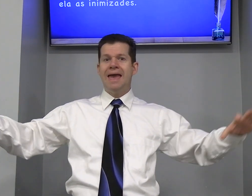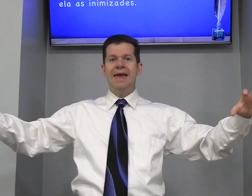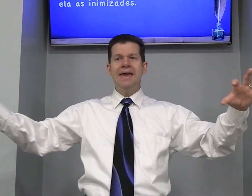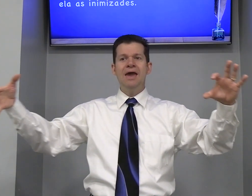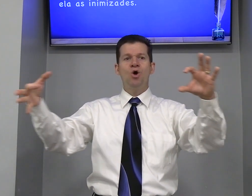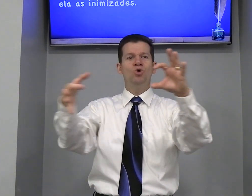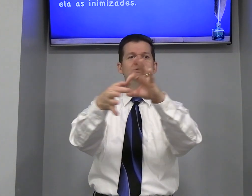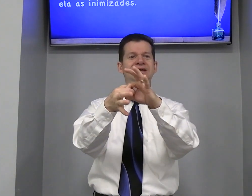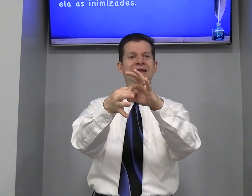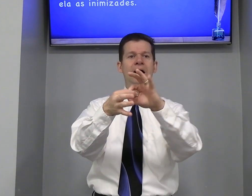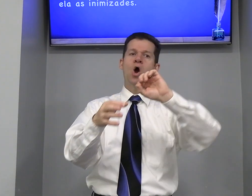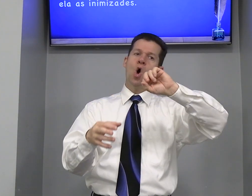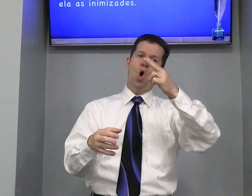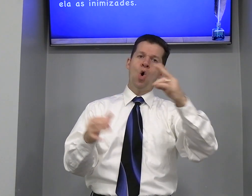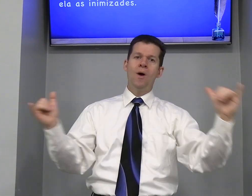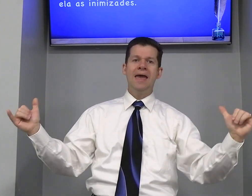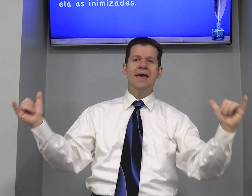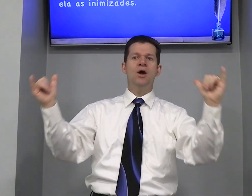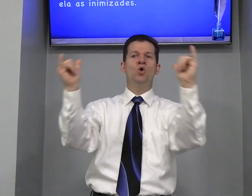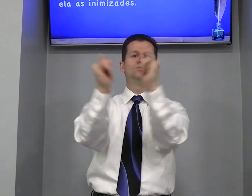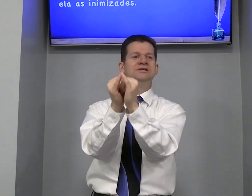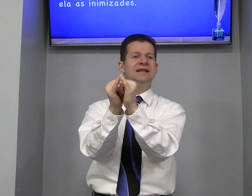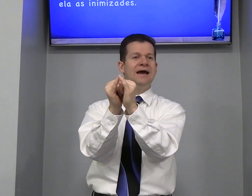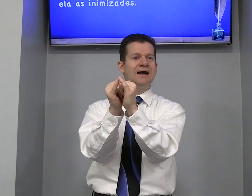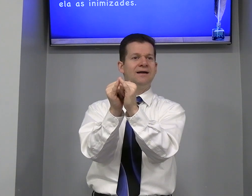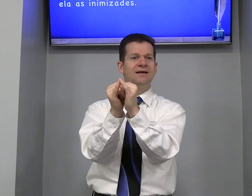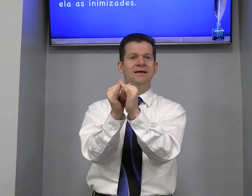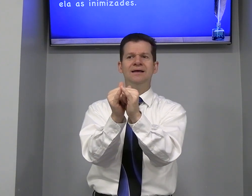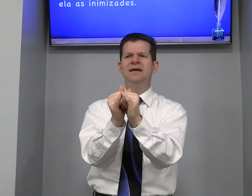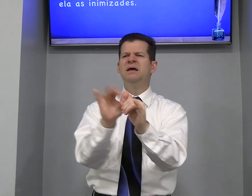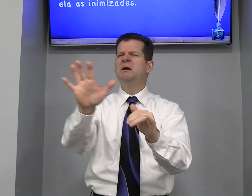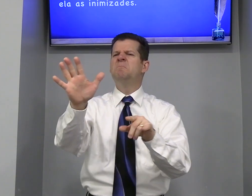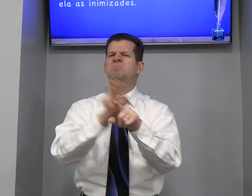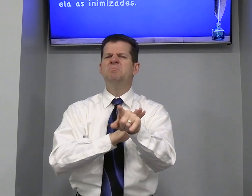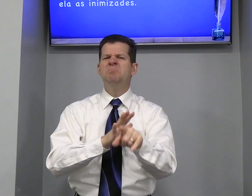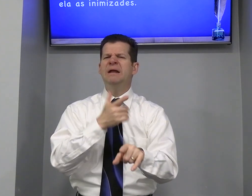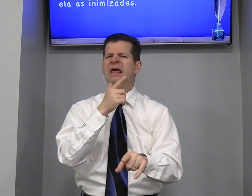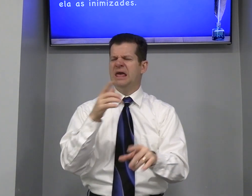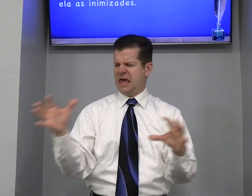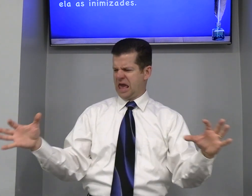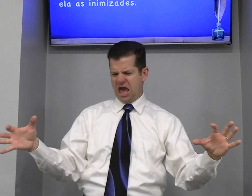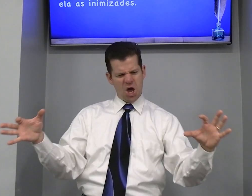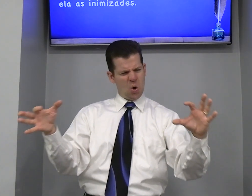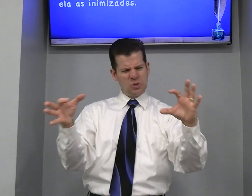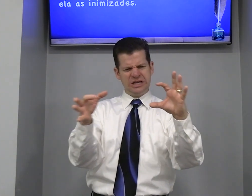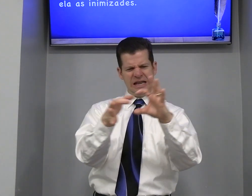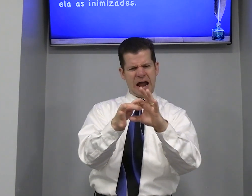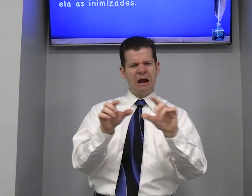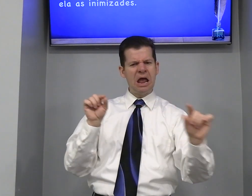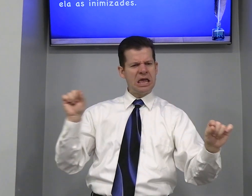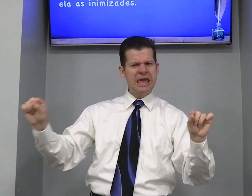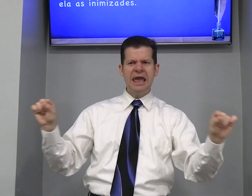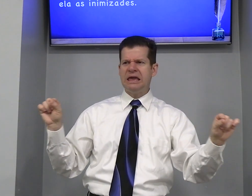Reconciliar Ou Reconciliar Peraí Reconciliar Quem